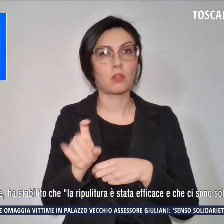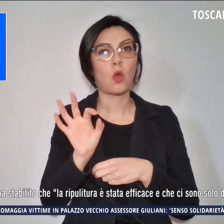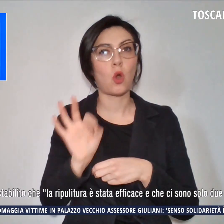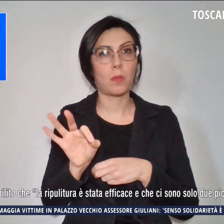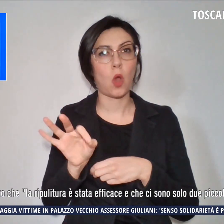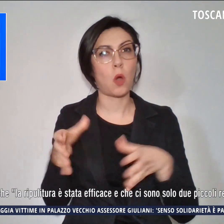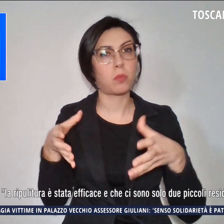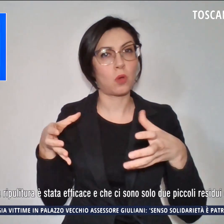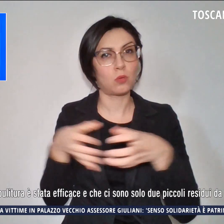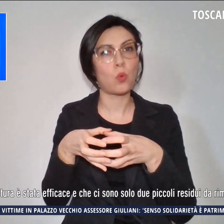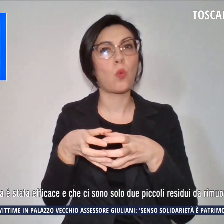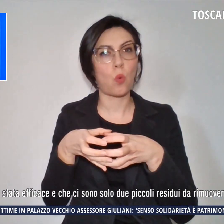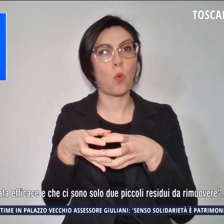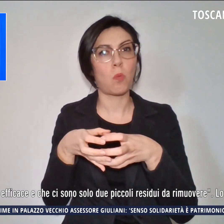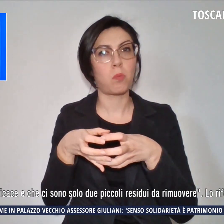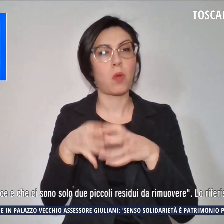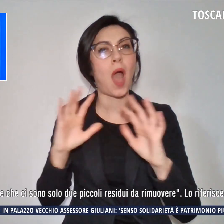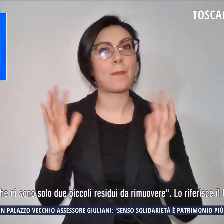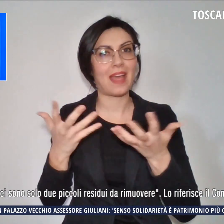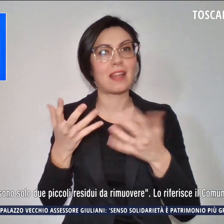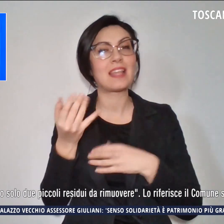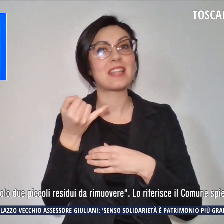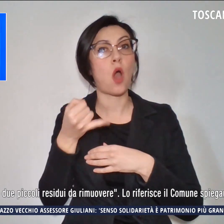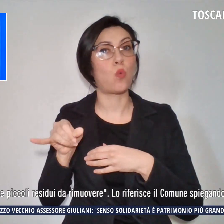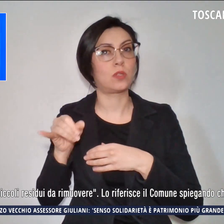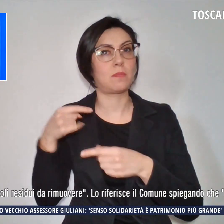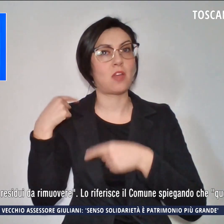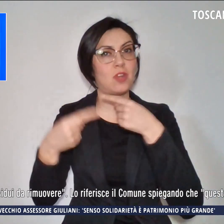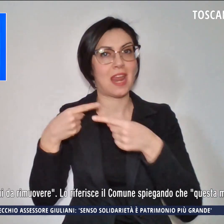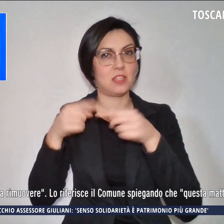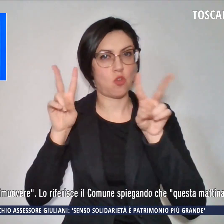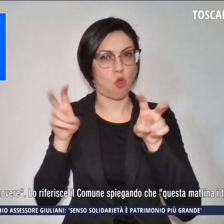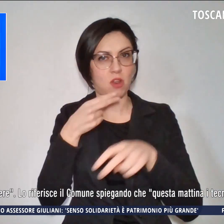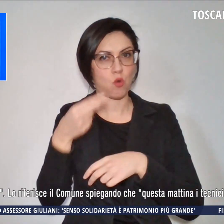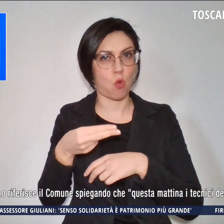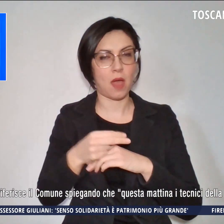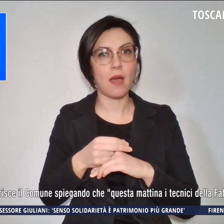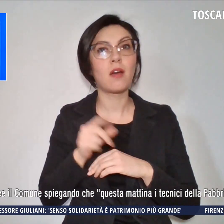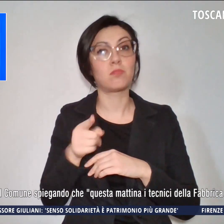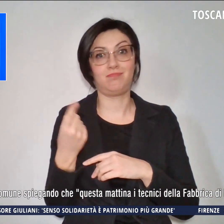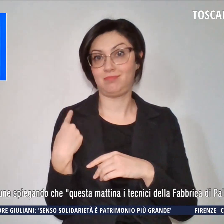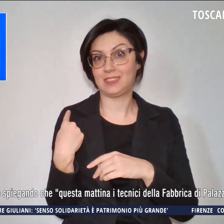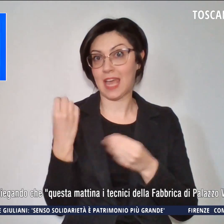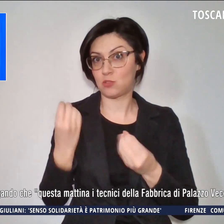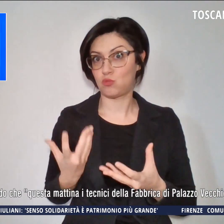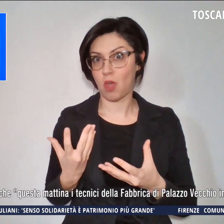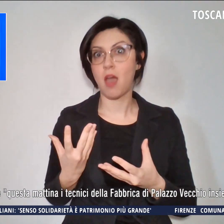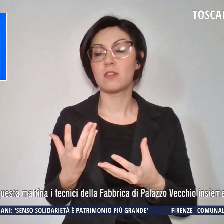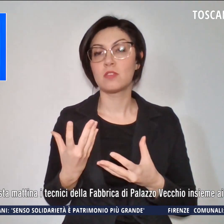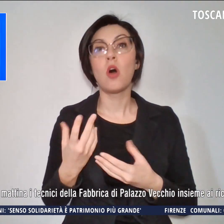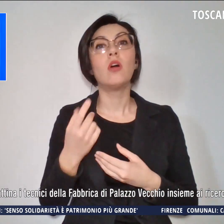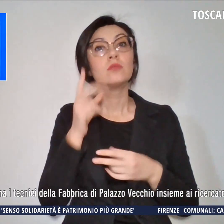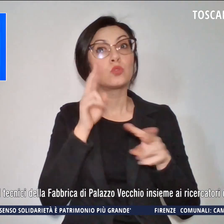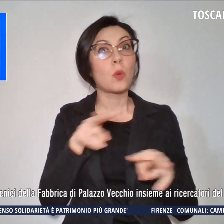ambientalista ultima generazione, avvenuto ieri, ha stabilito che